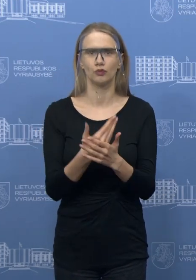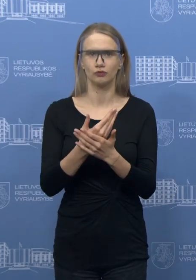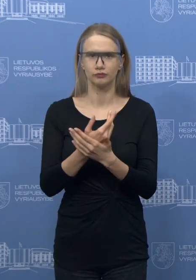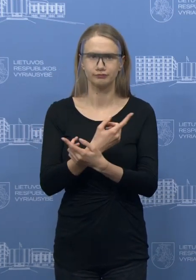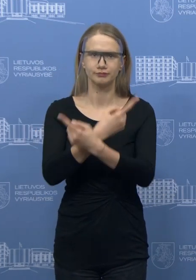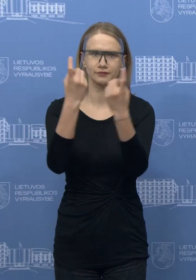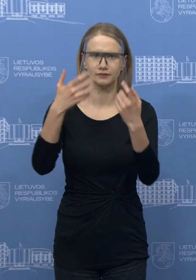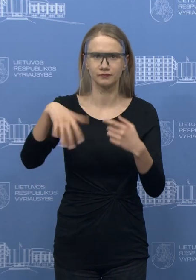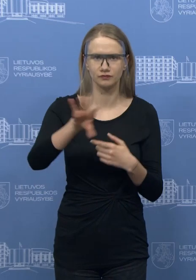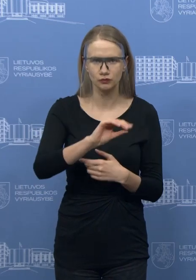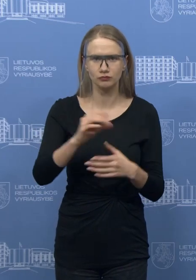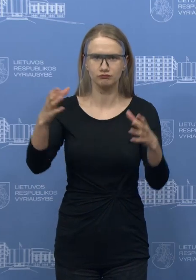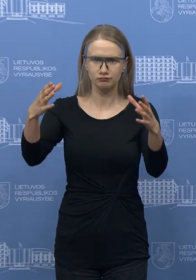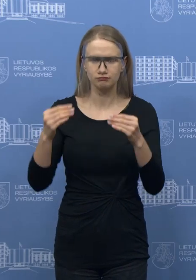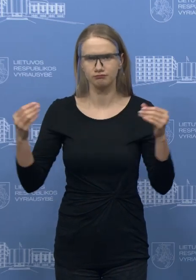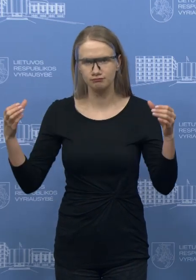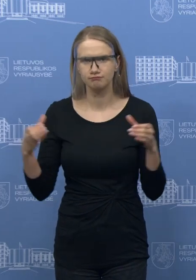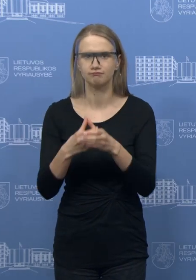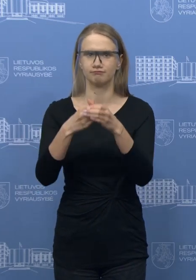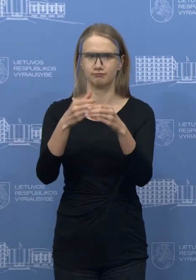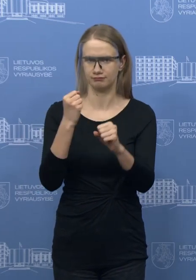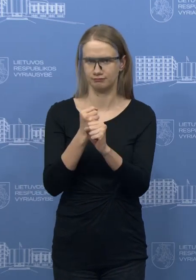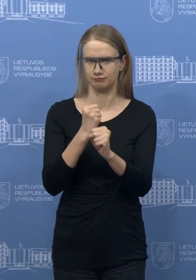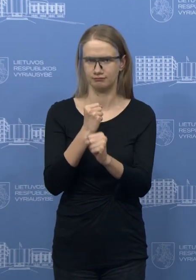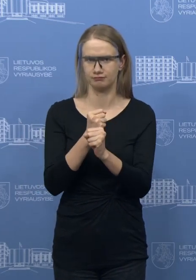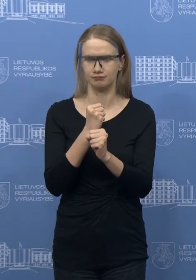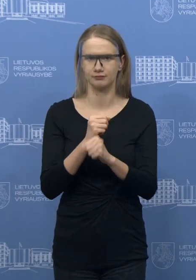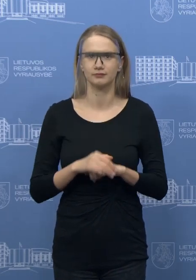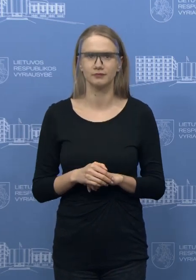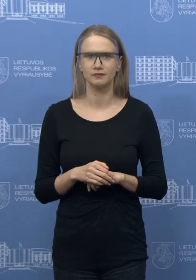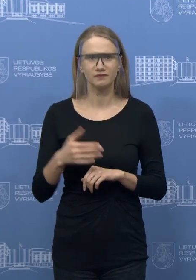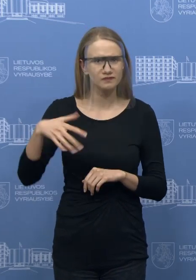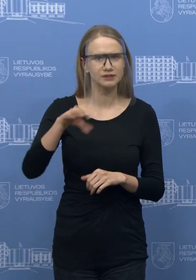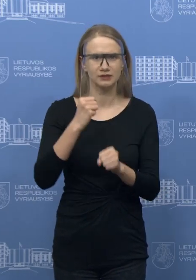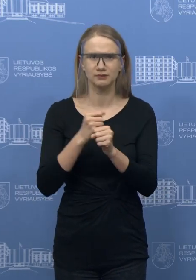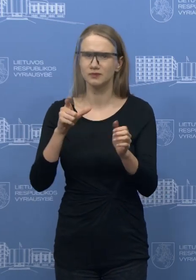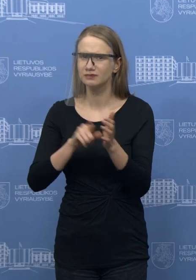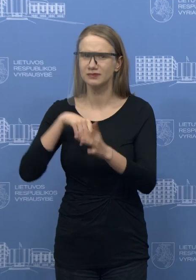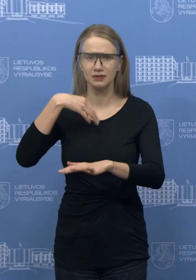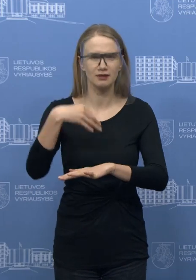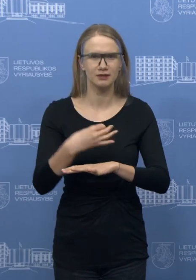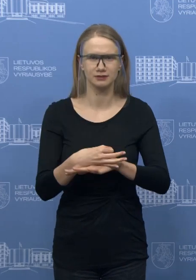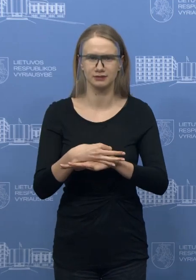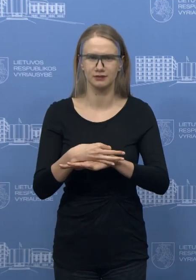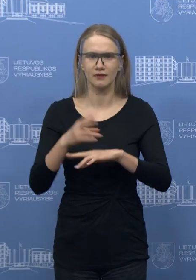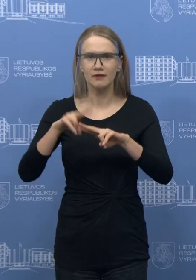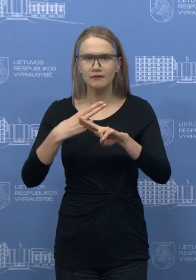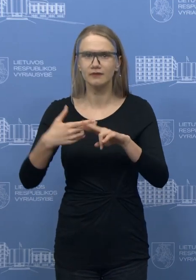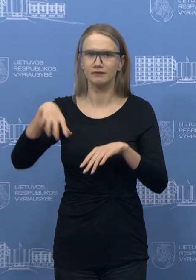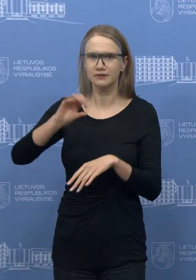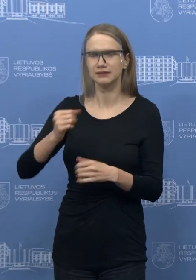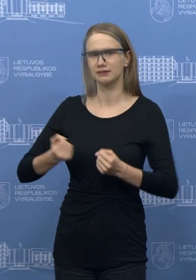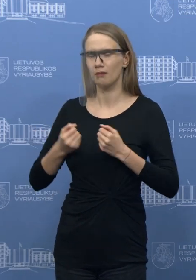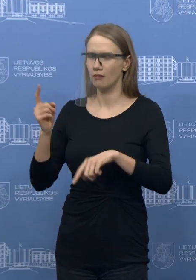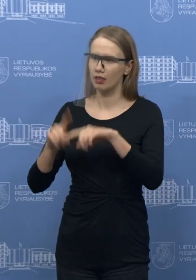šiandien dirbti sutilktai ir labai atsakingai, nes matome tikrai to populizmo proturkių yra